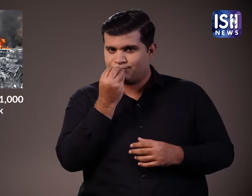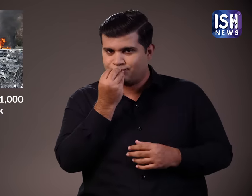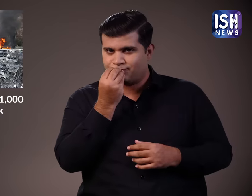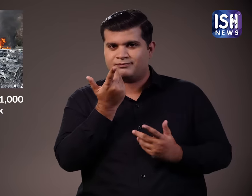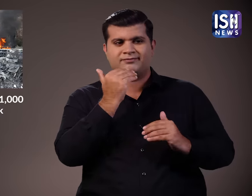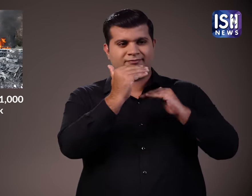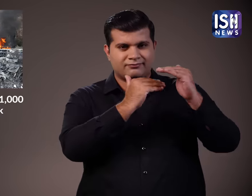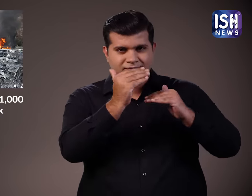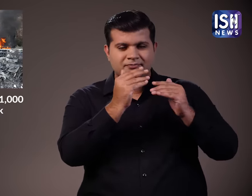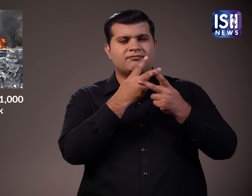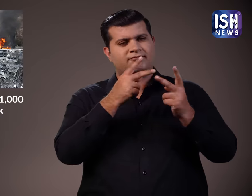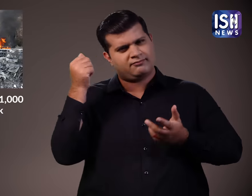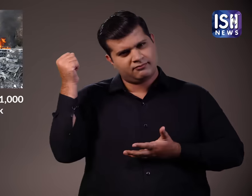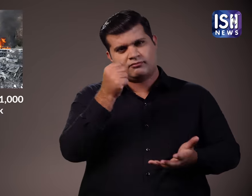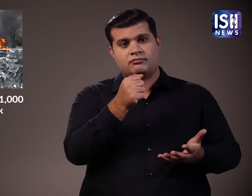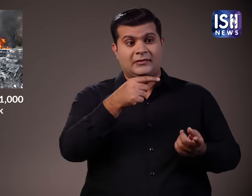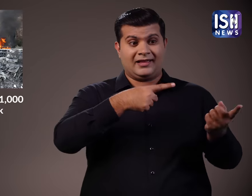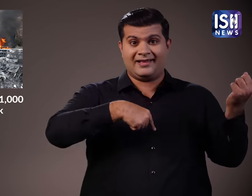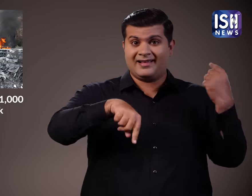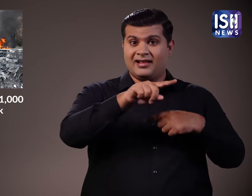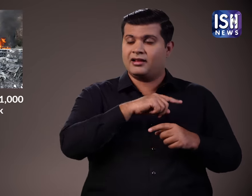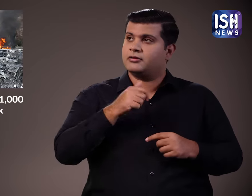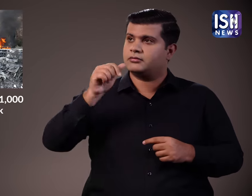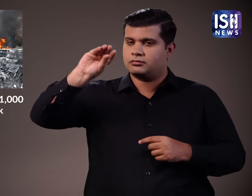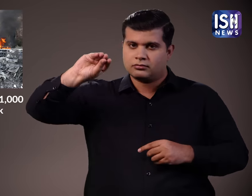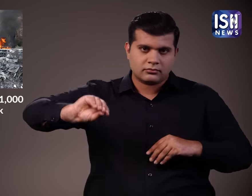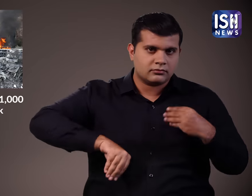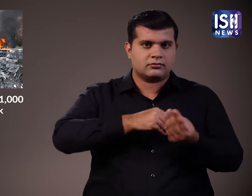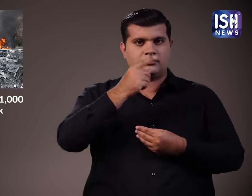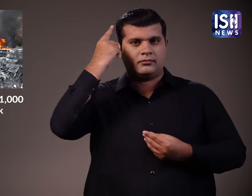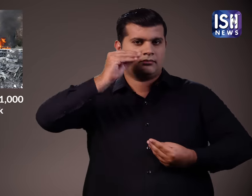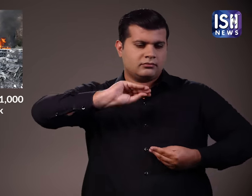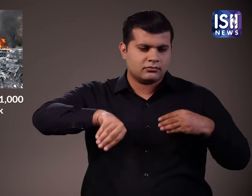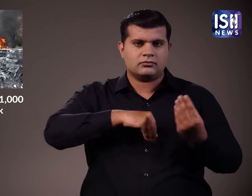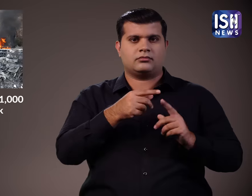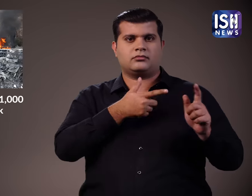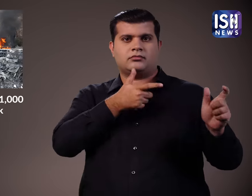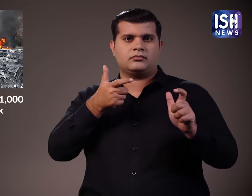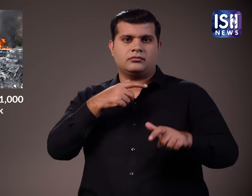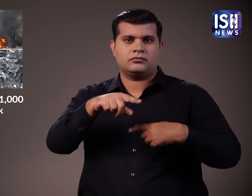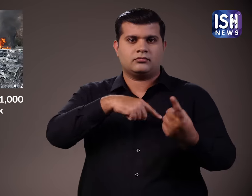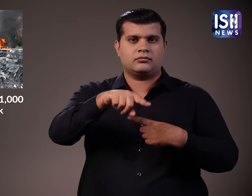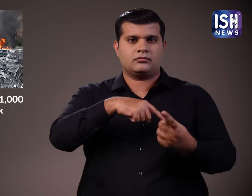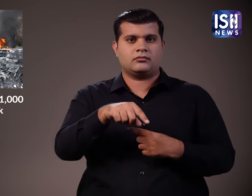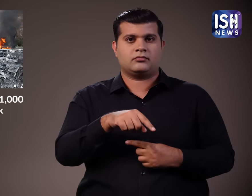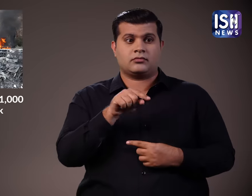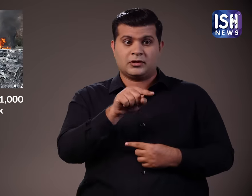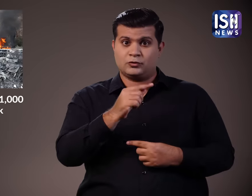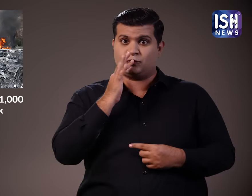है। हाला कि हो सकता है कि उग्रवादी समुफ द्वारा पैसे का दुरूप्योक किया जा रहा